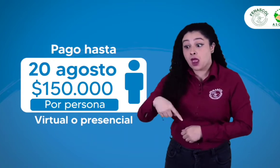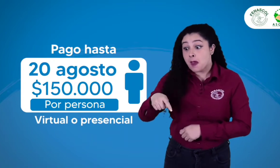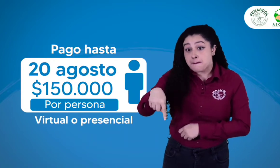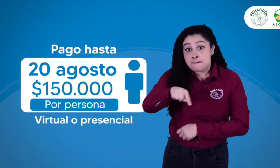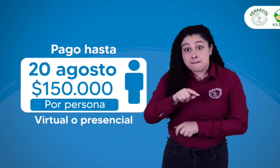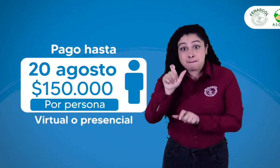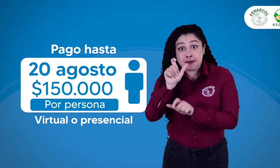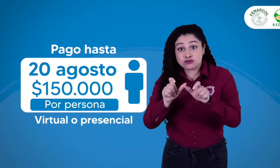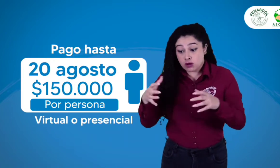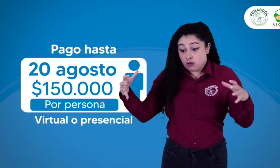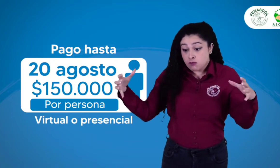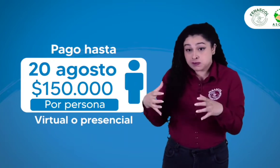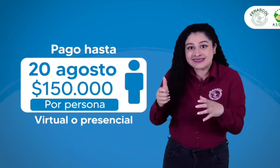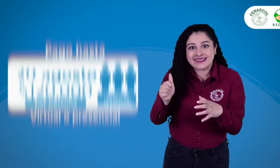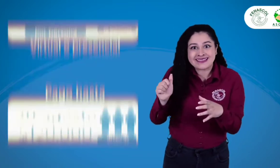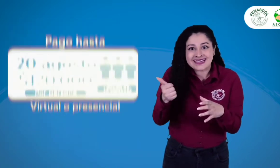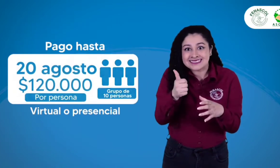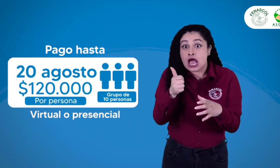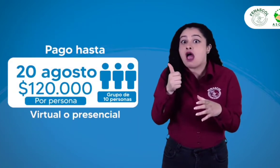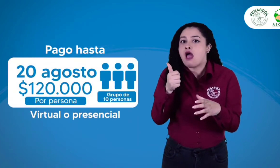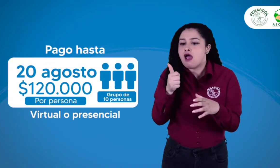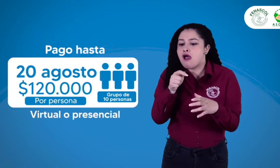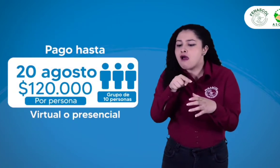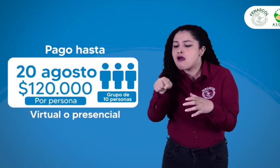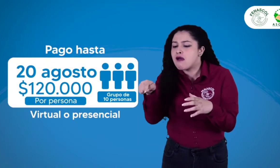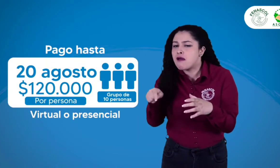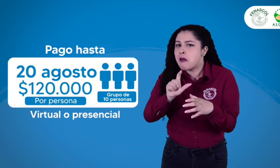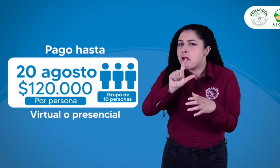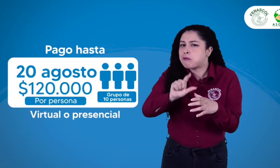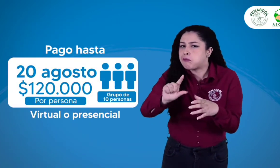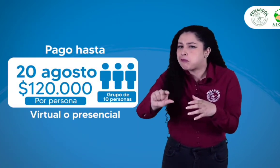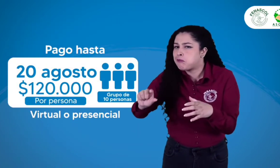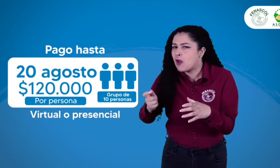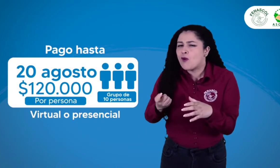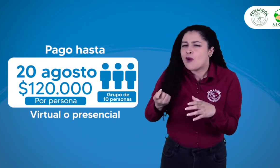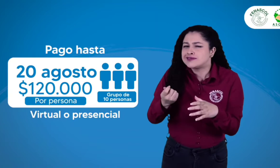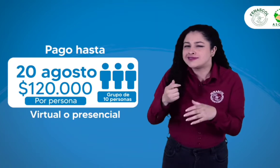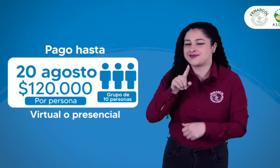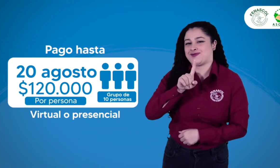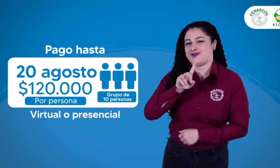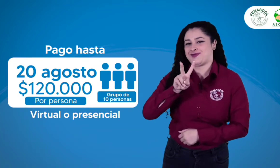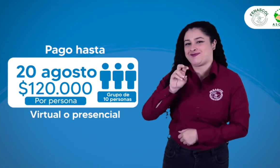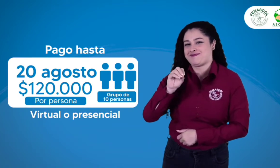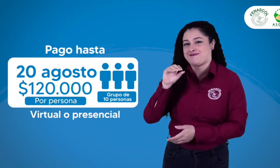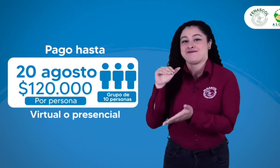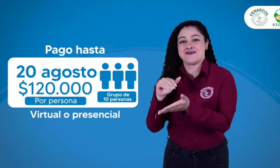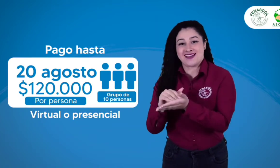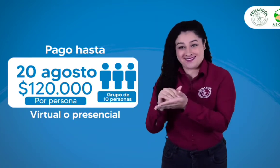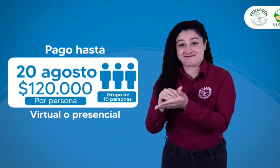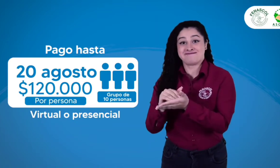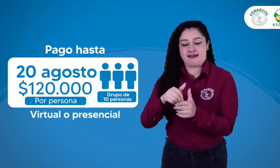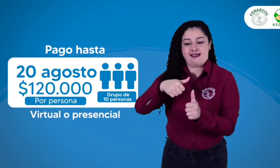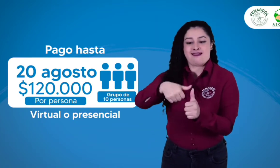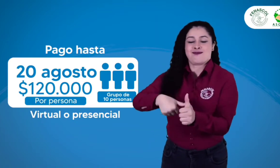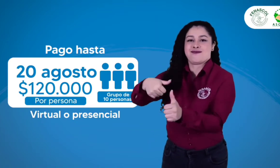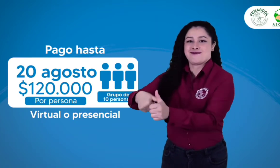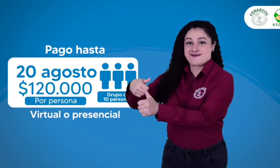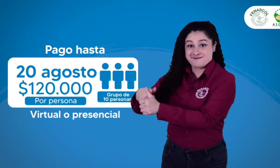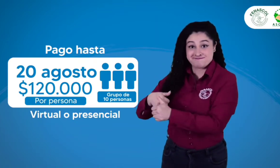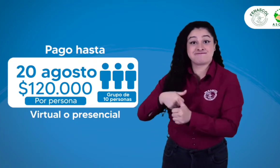Ahora, si reúnes un grupo de 10 personas, se aplicará un descuento y cada una pagará 120.000 pesos.